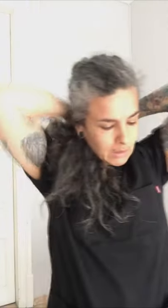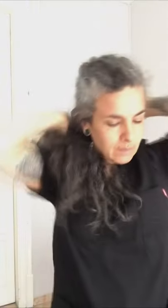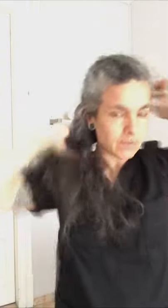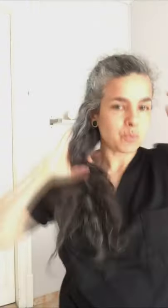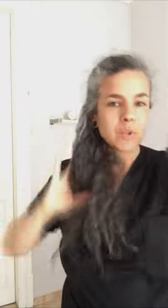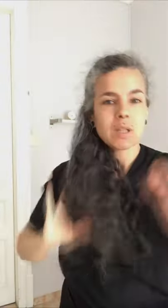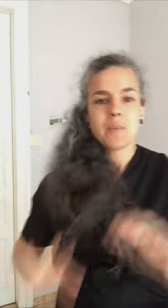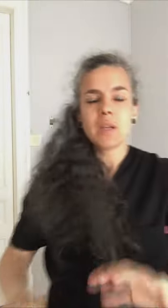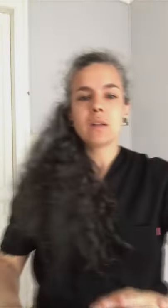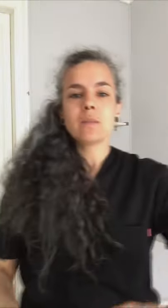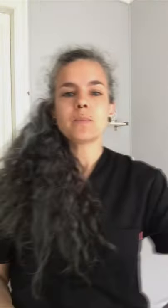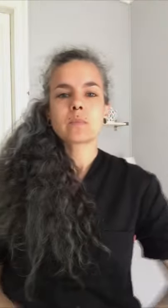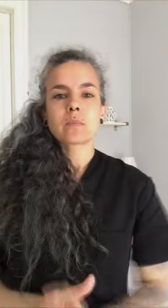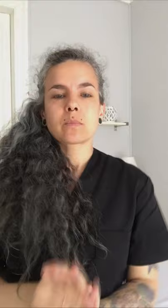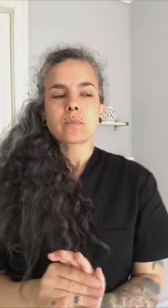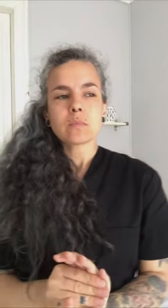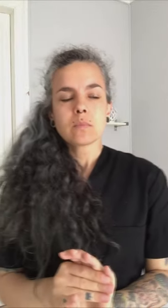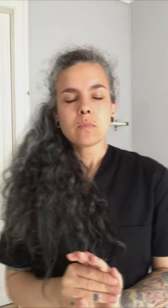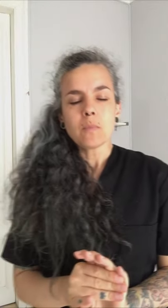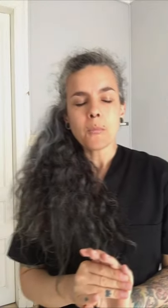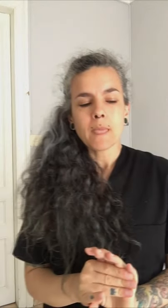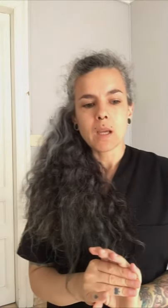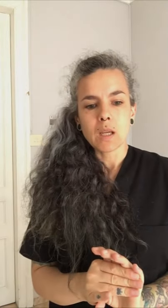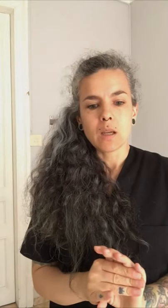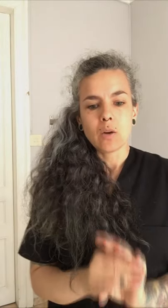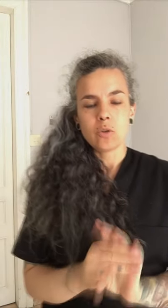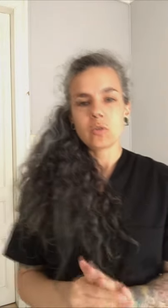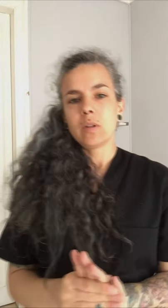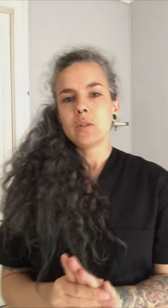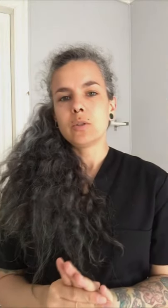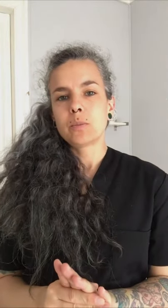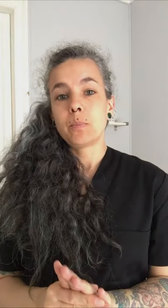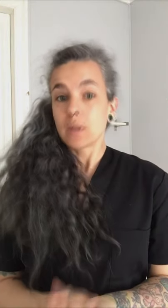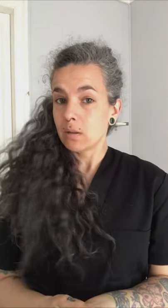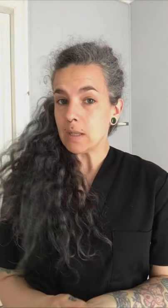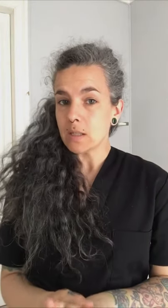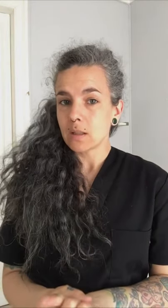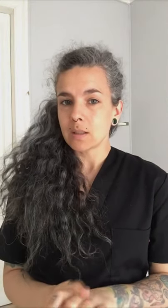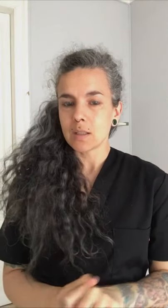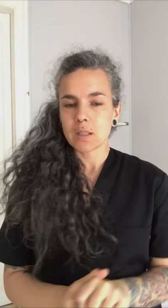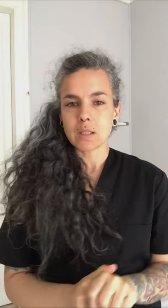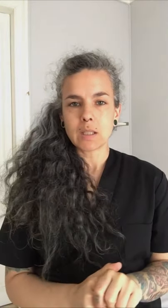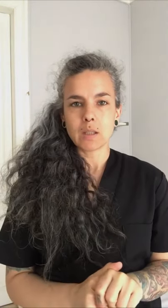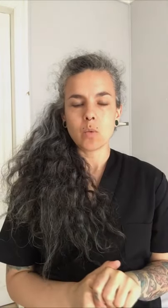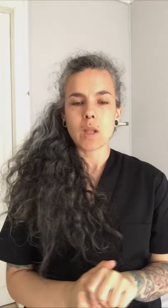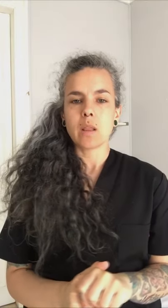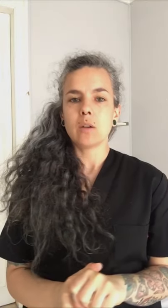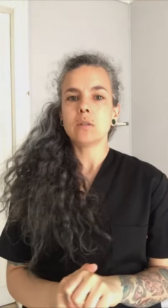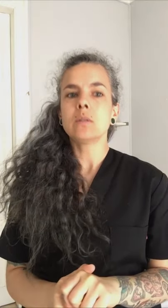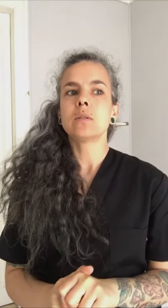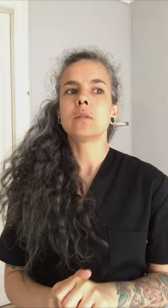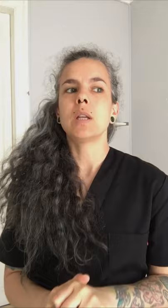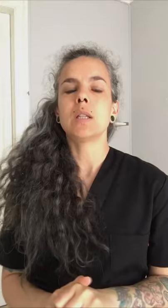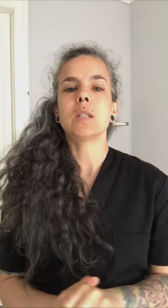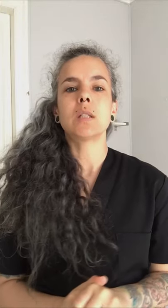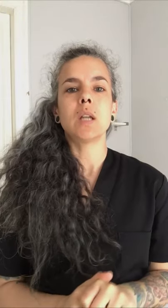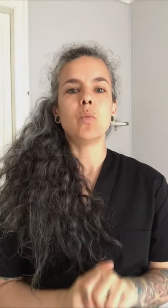Después también, otro de los protagonistas de esta articulación es el